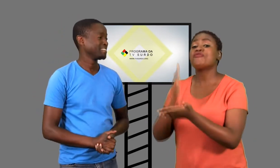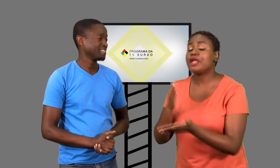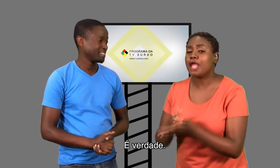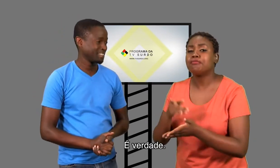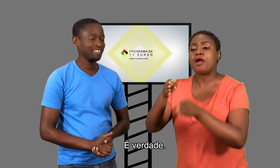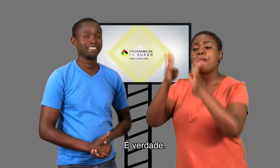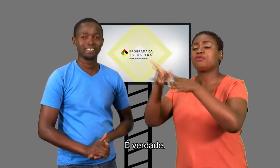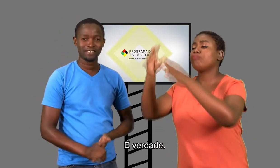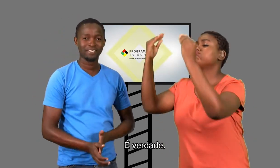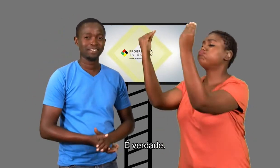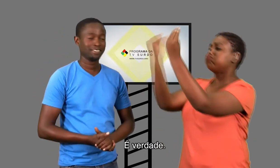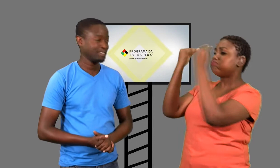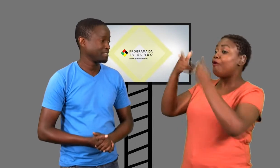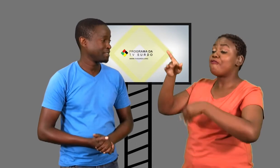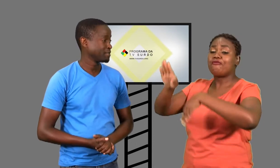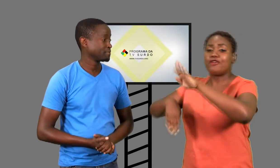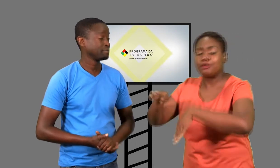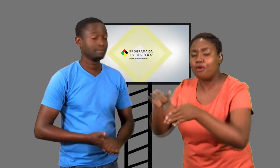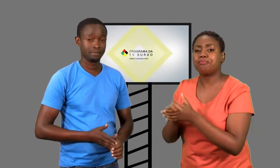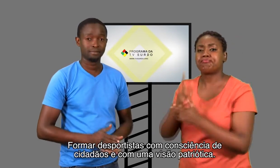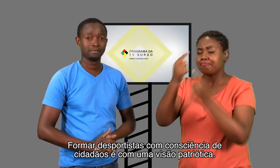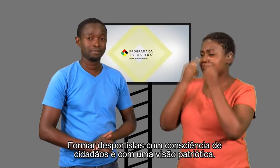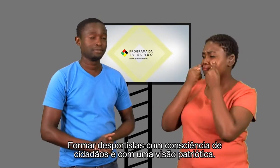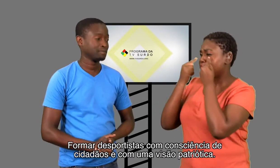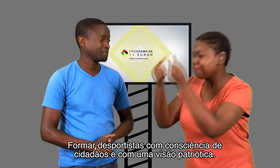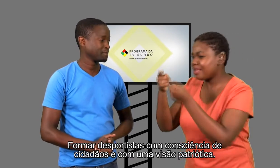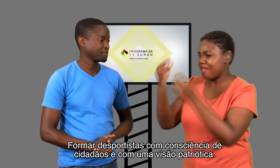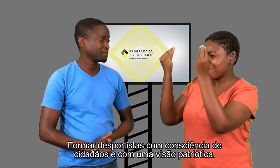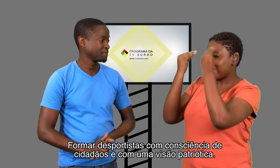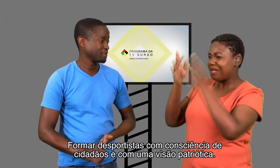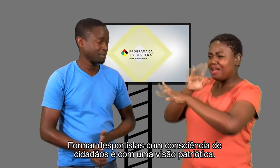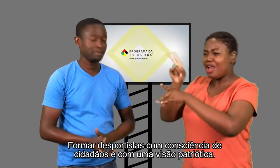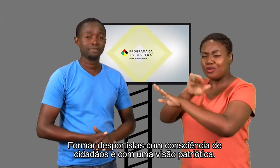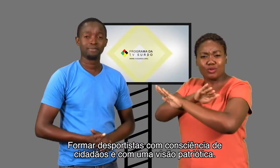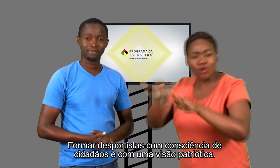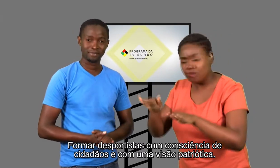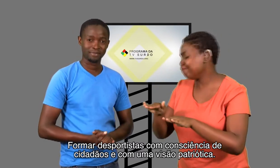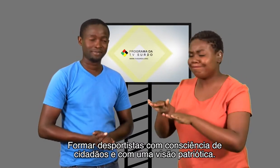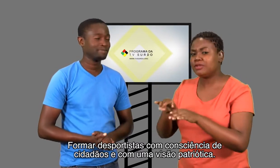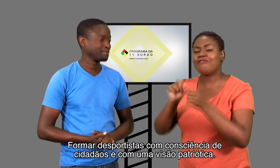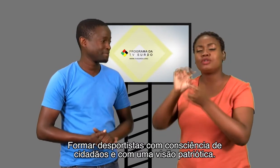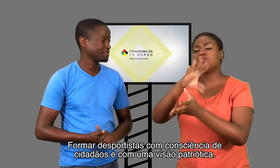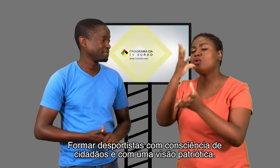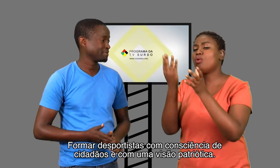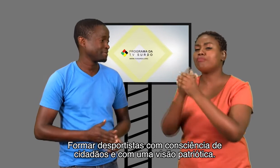É verdade. Formar desportistas com consciência de cidadãos e com uma visão